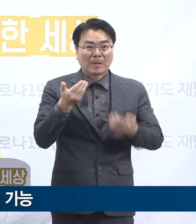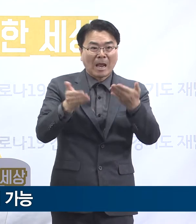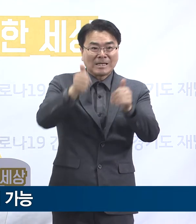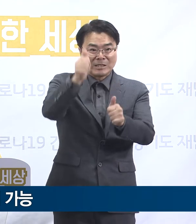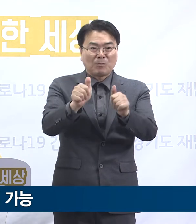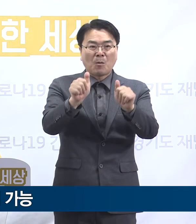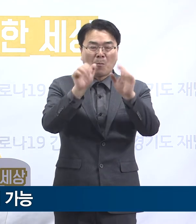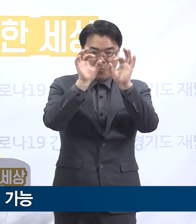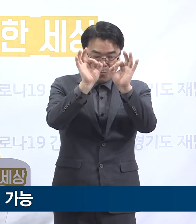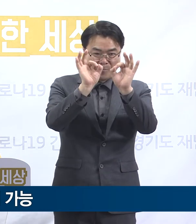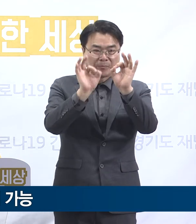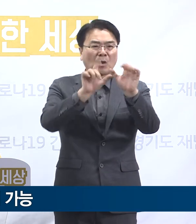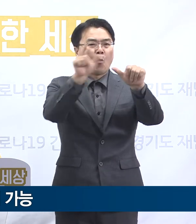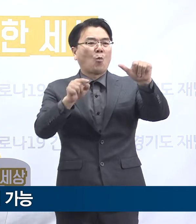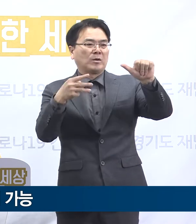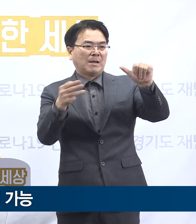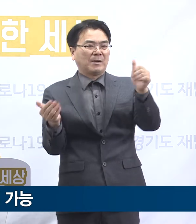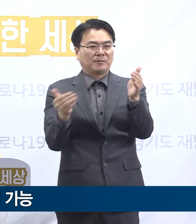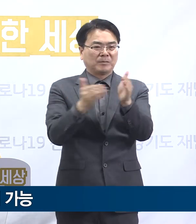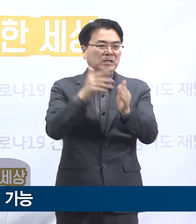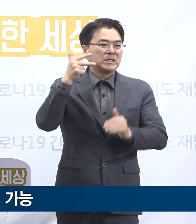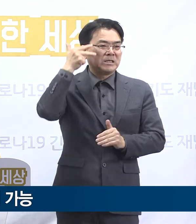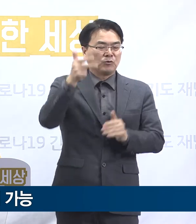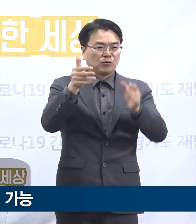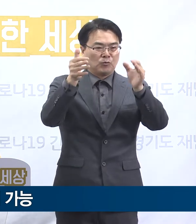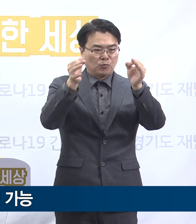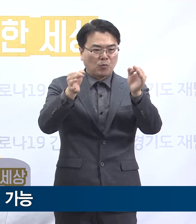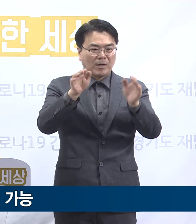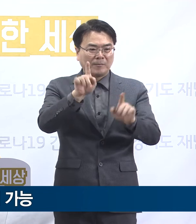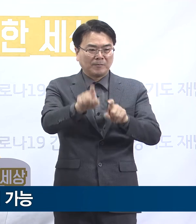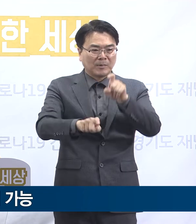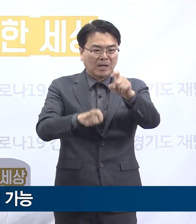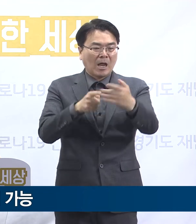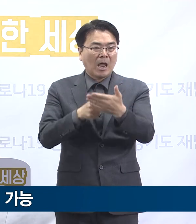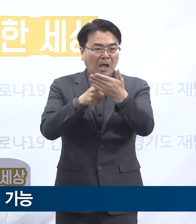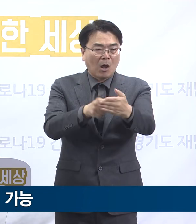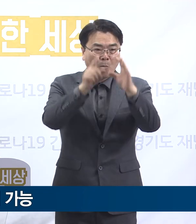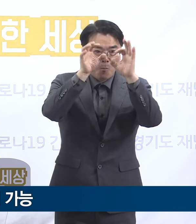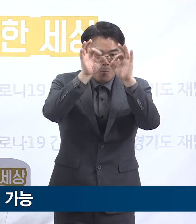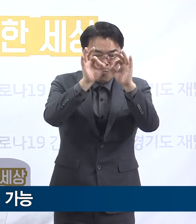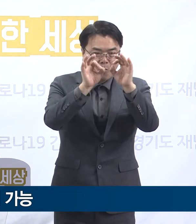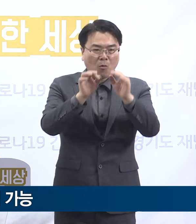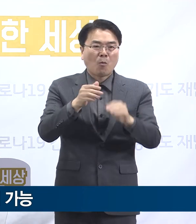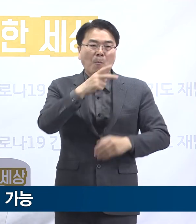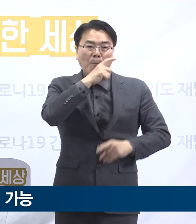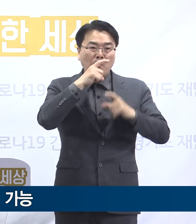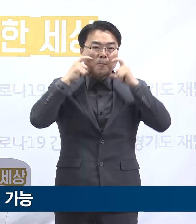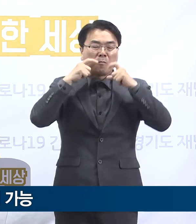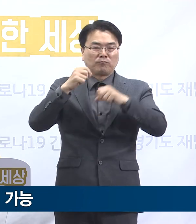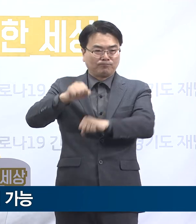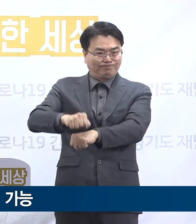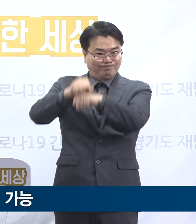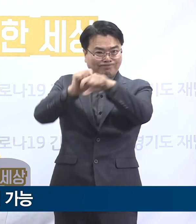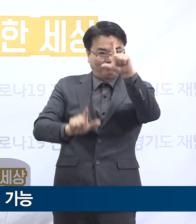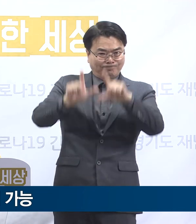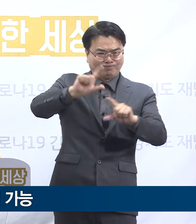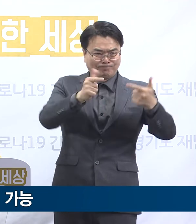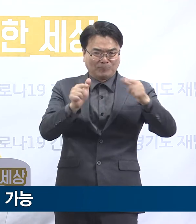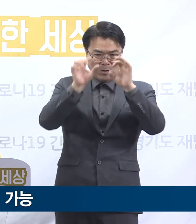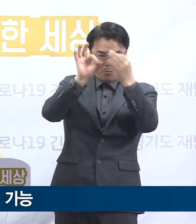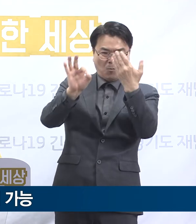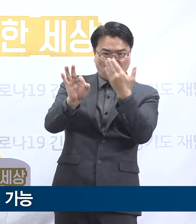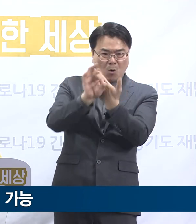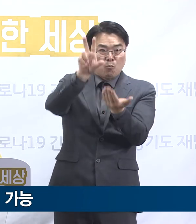정부는 5월 3일까지 일주일간 시범 시행하면서 마스크 재고 추이 등을 모니터링한 후 문제가 없을 때